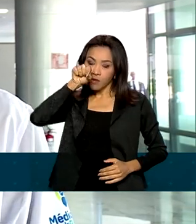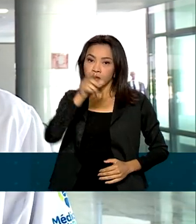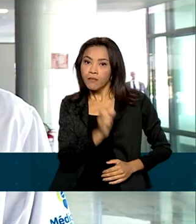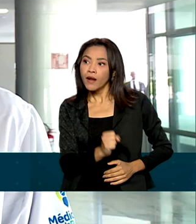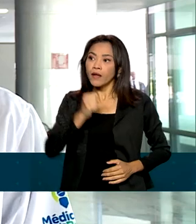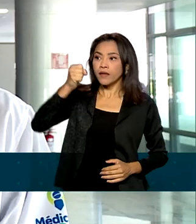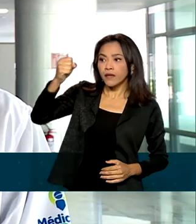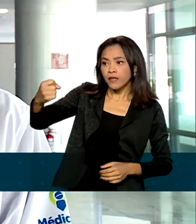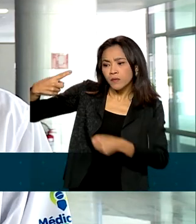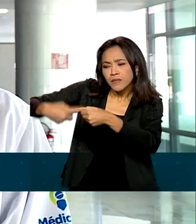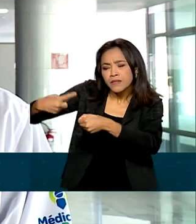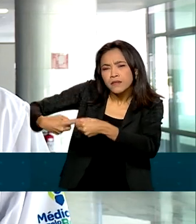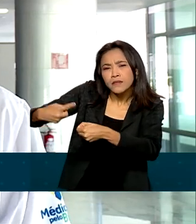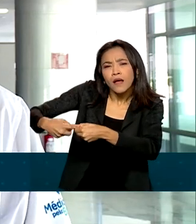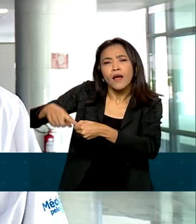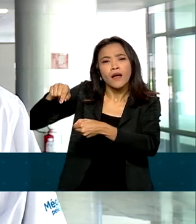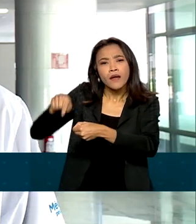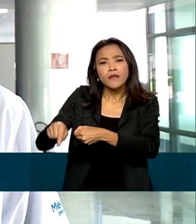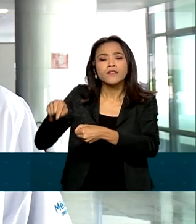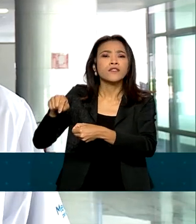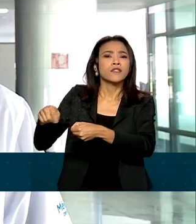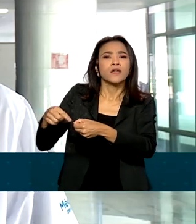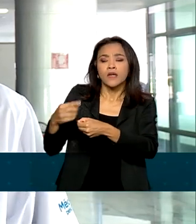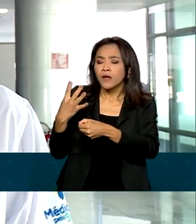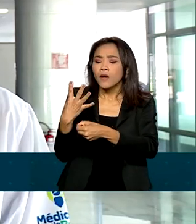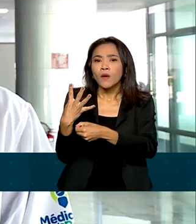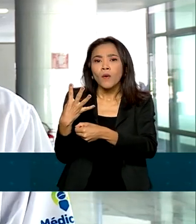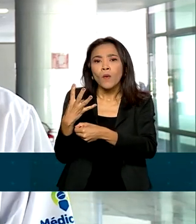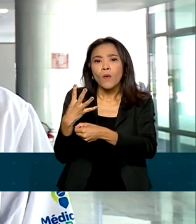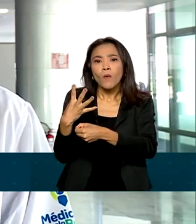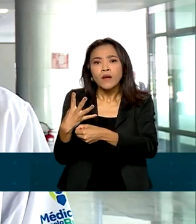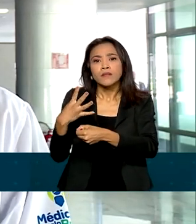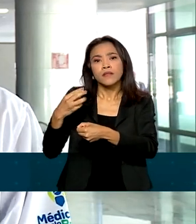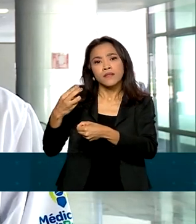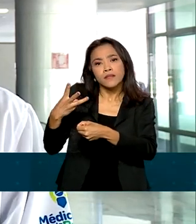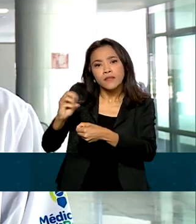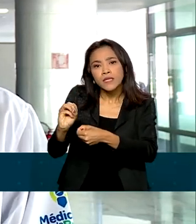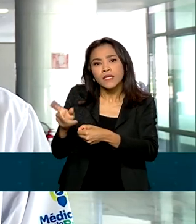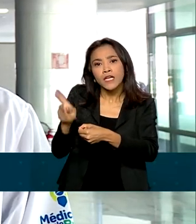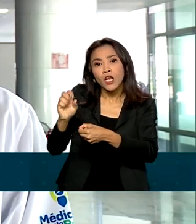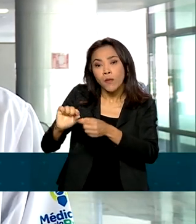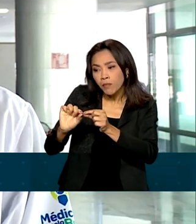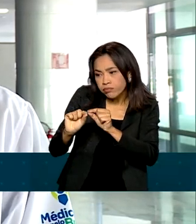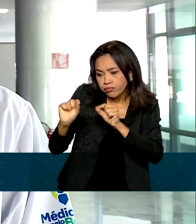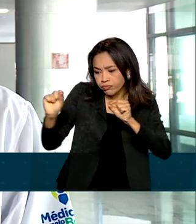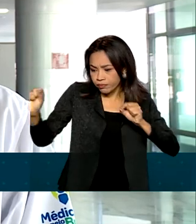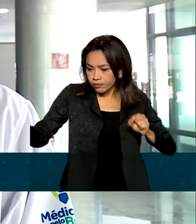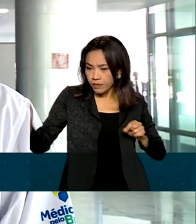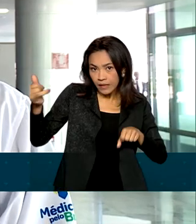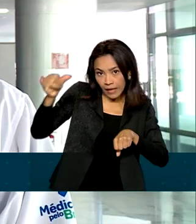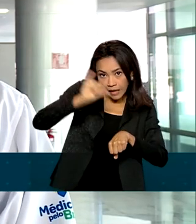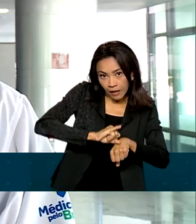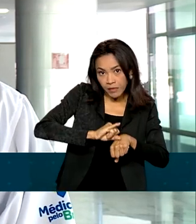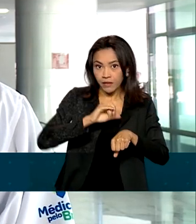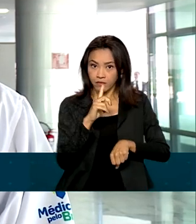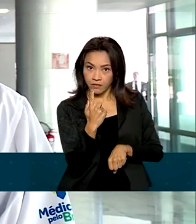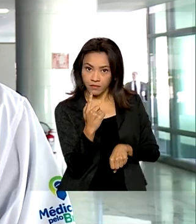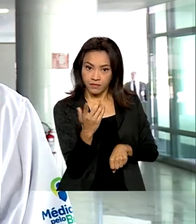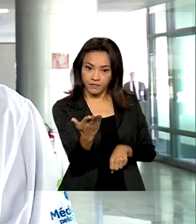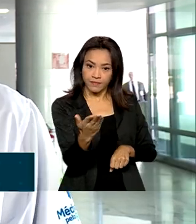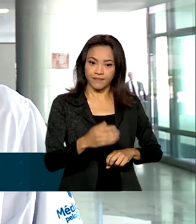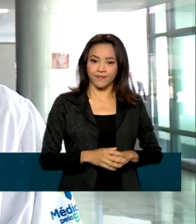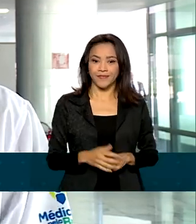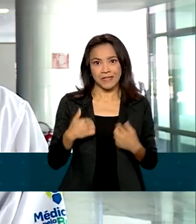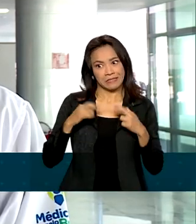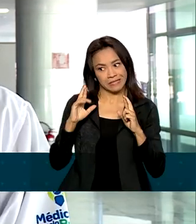Flores de Goiás, município situado a cerca de 430 quilômetros de Goiânia, capital do estado. A expectativa é